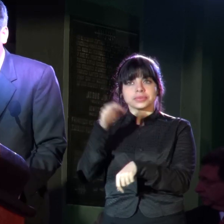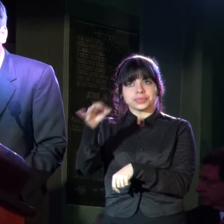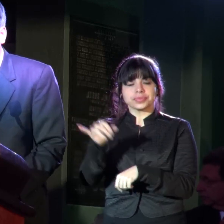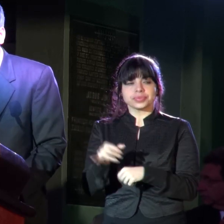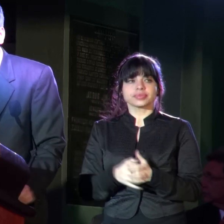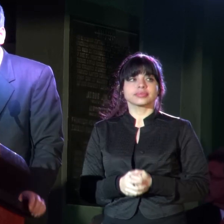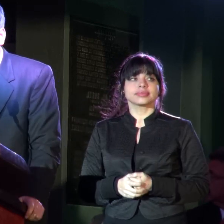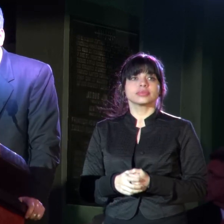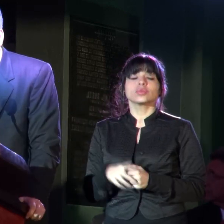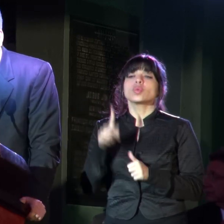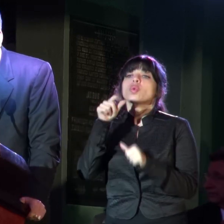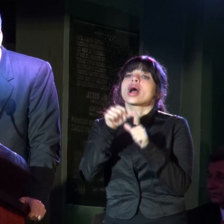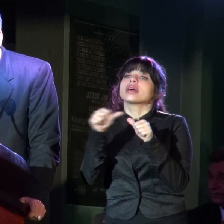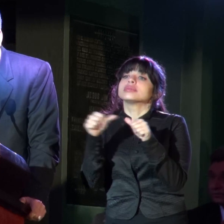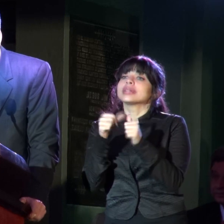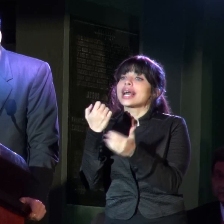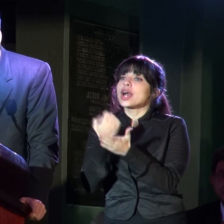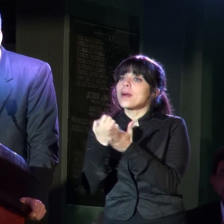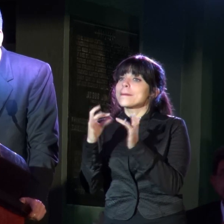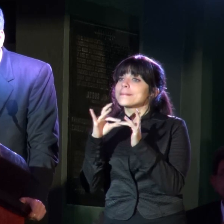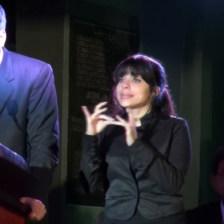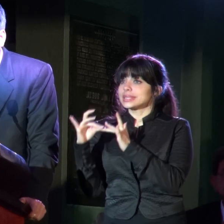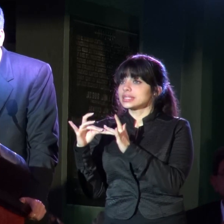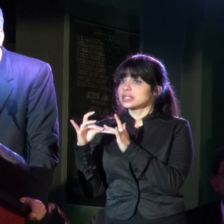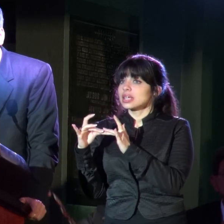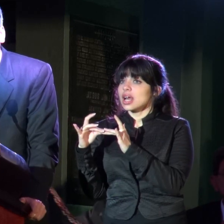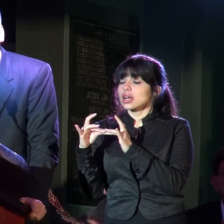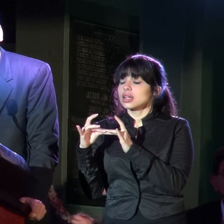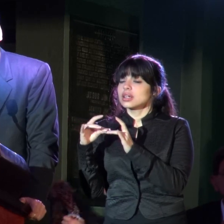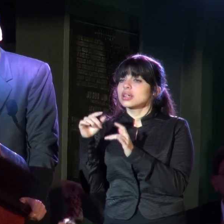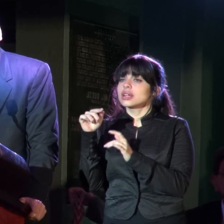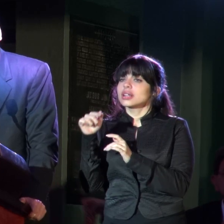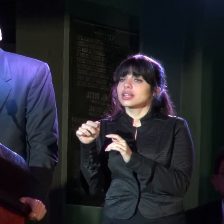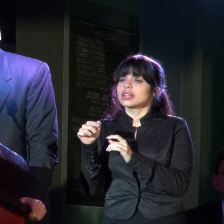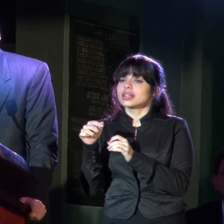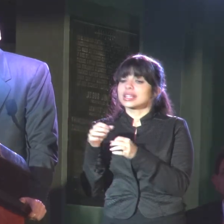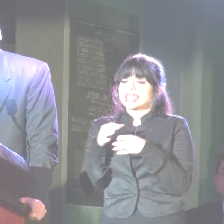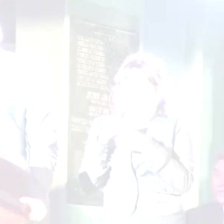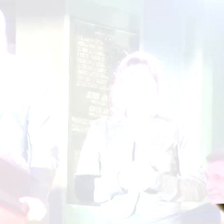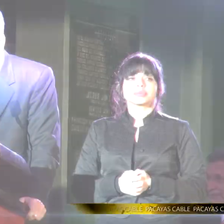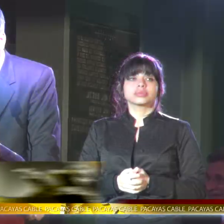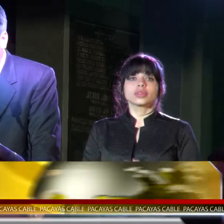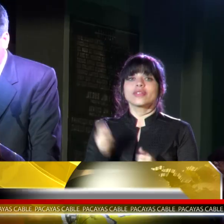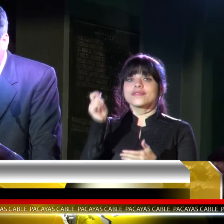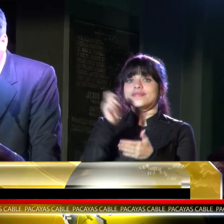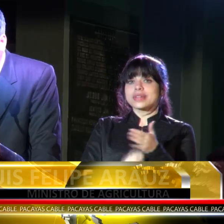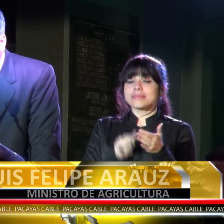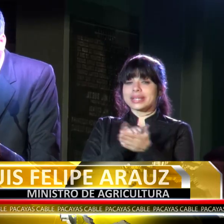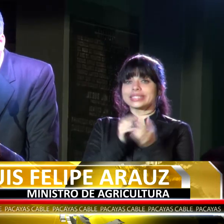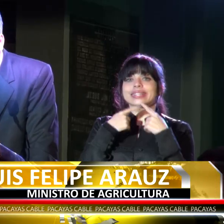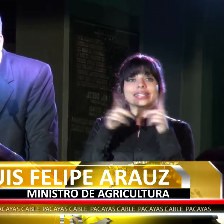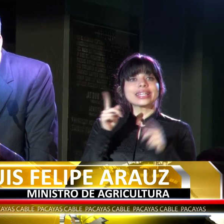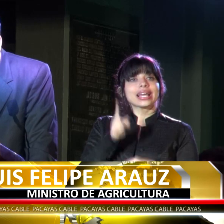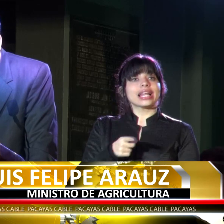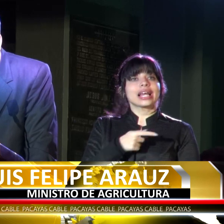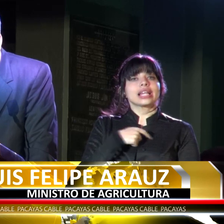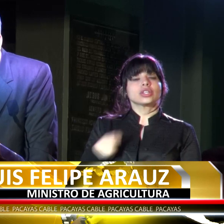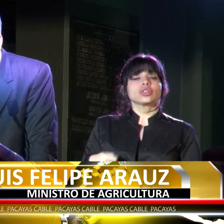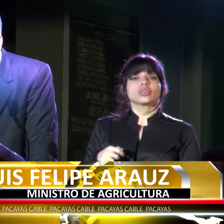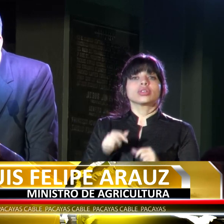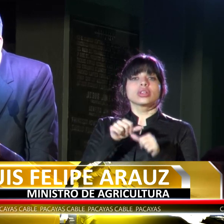Huelme Ramos, firmaron el decreto que declara a Turrialba zona especial económica. Con la firma del decreto de zona